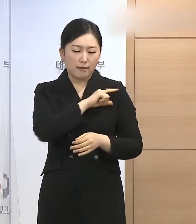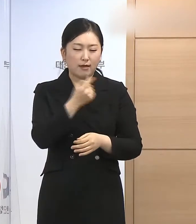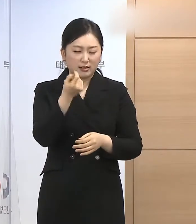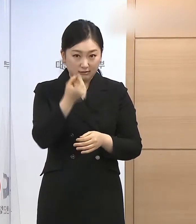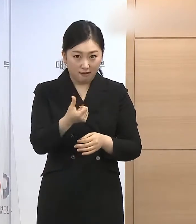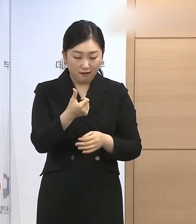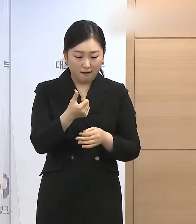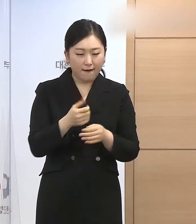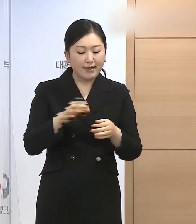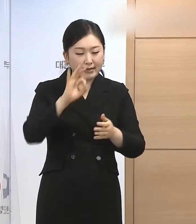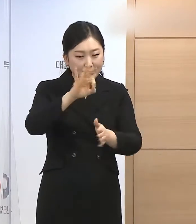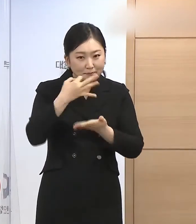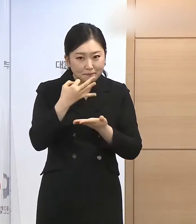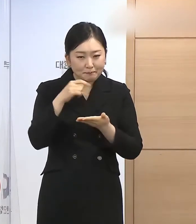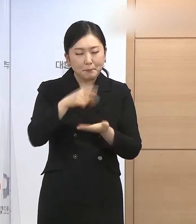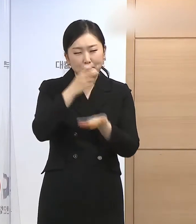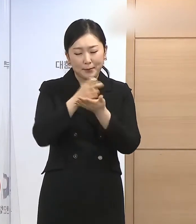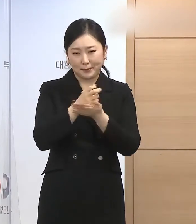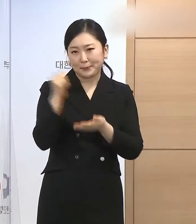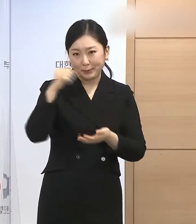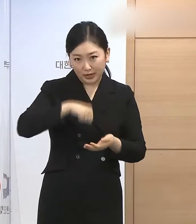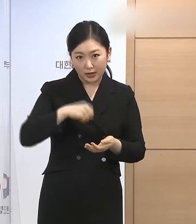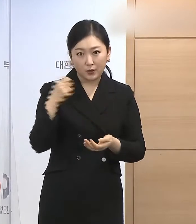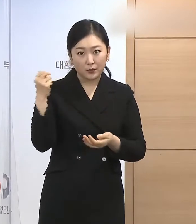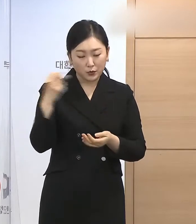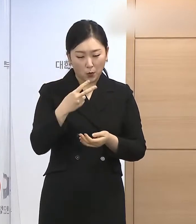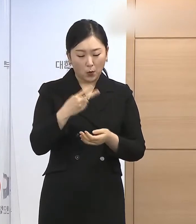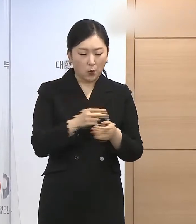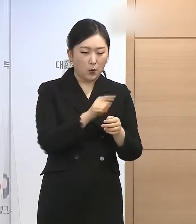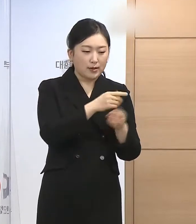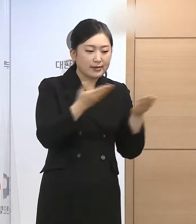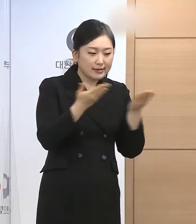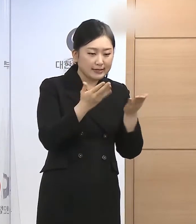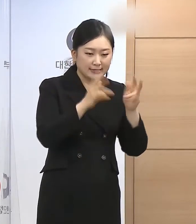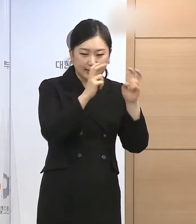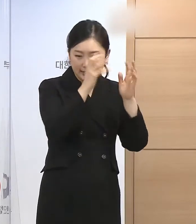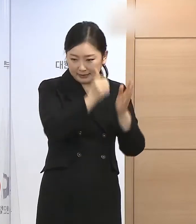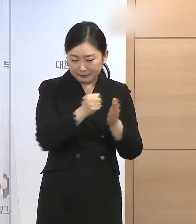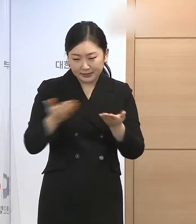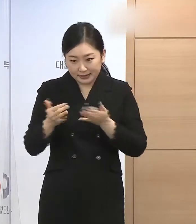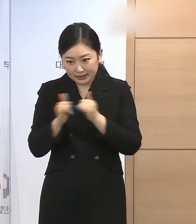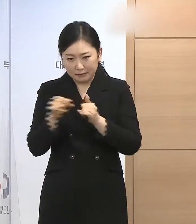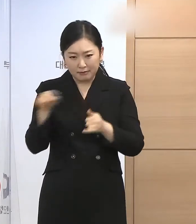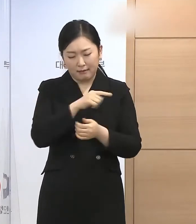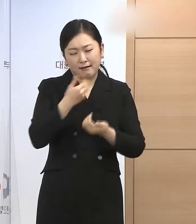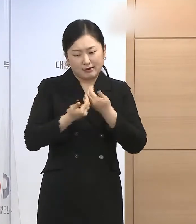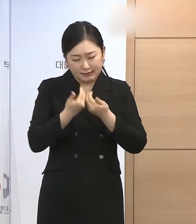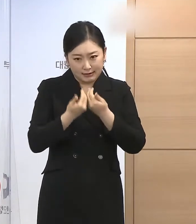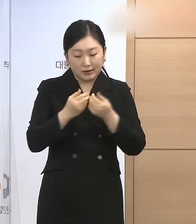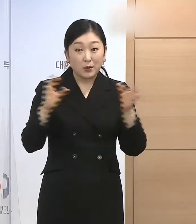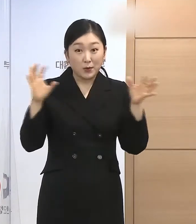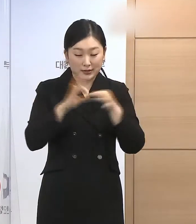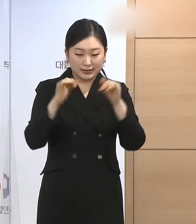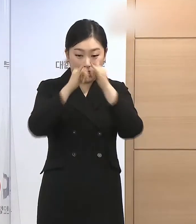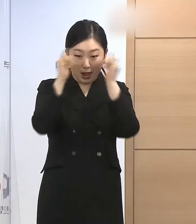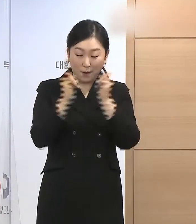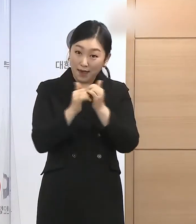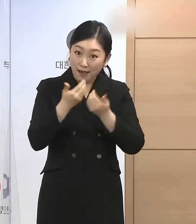사건, 장기간 노사분쟁업체 관련 사건 등 사회적 갈등 사건 관련 자 중